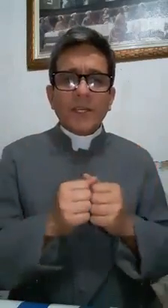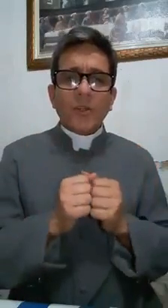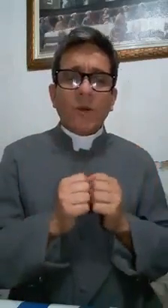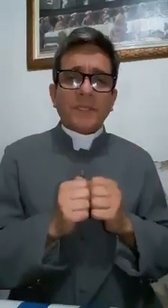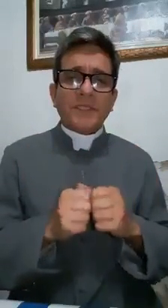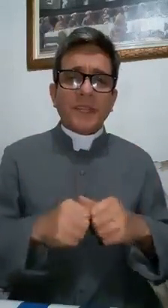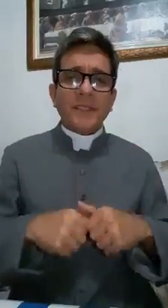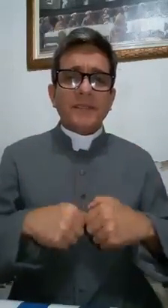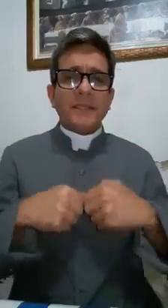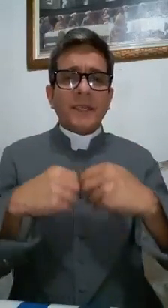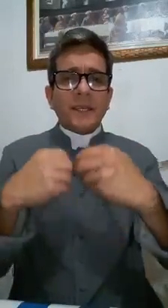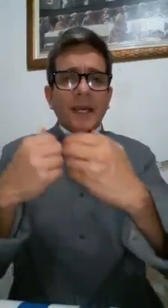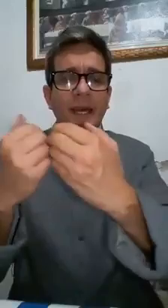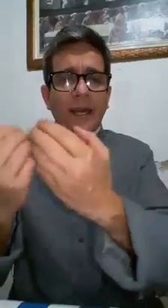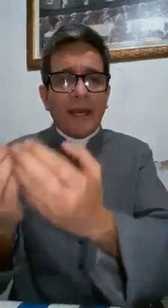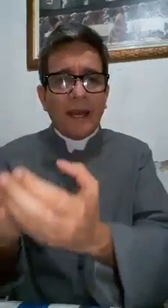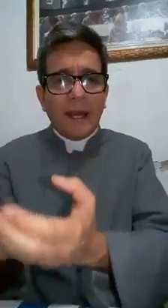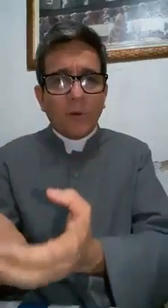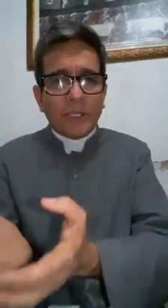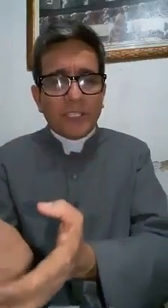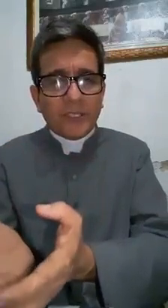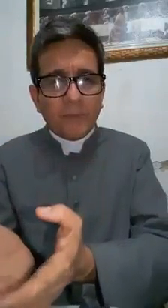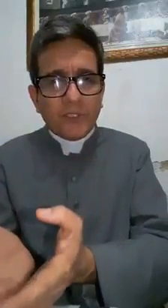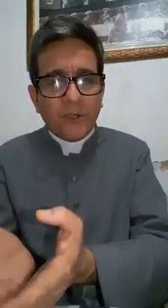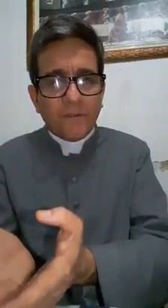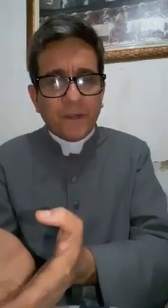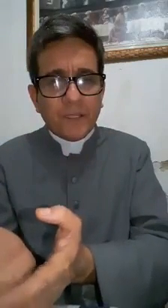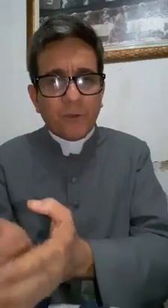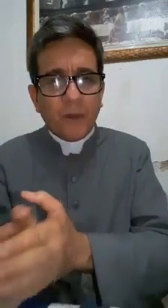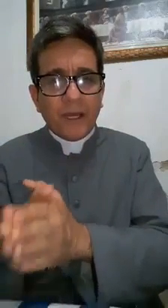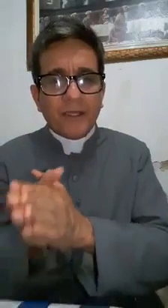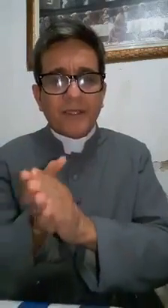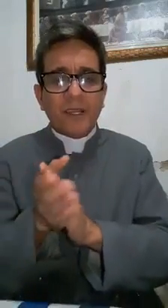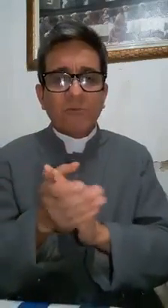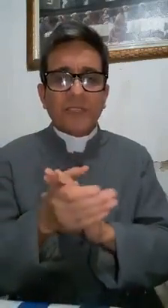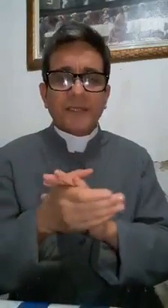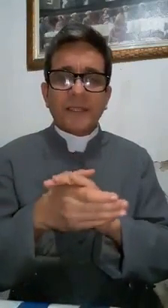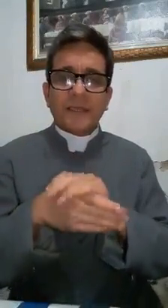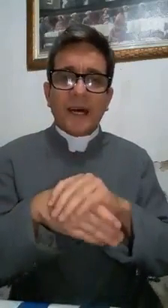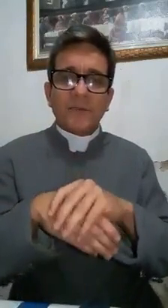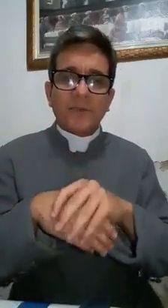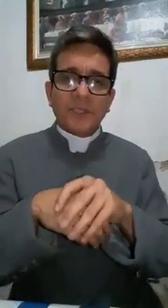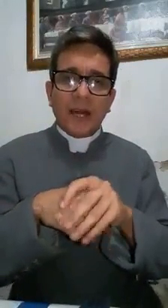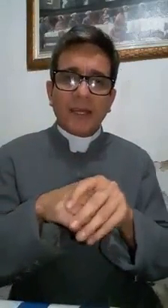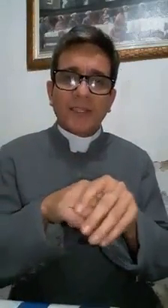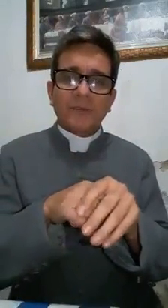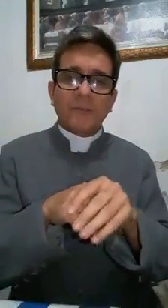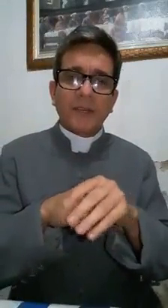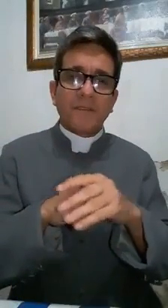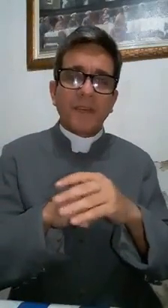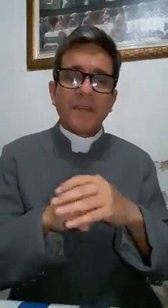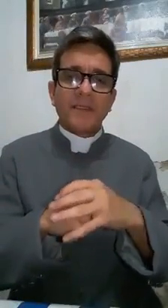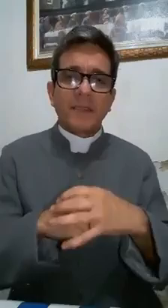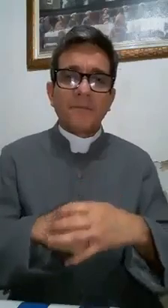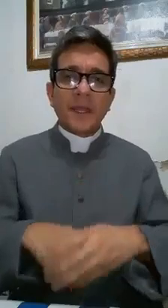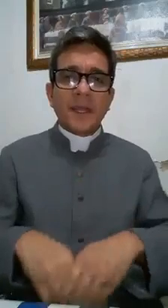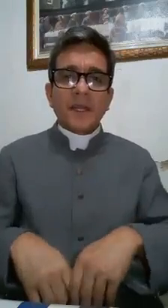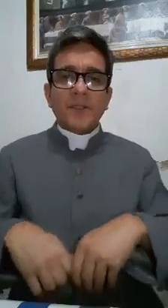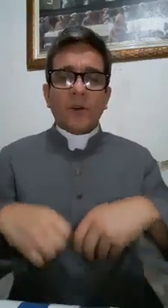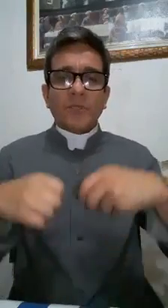Não obstante o que estamos sofrendo com relação aos atentados, a questão da Previdência, não